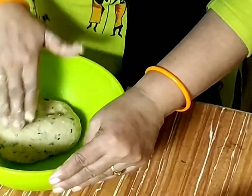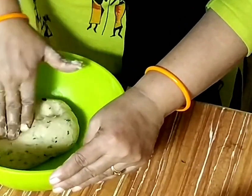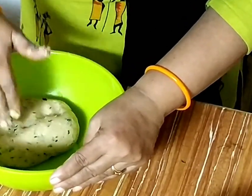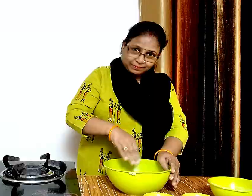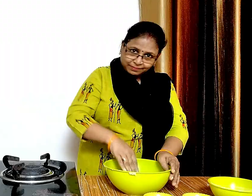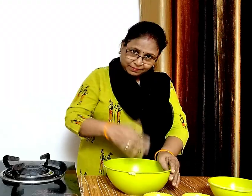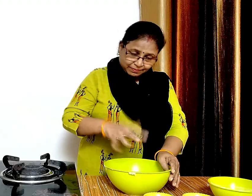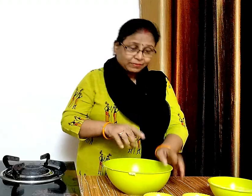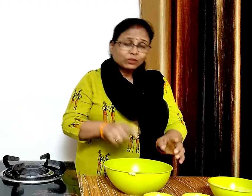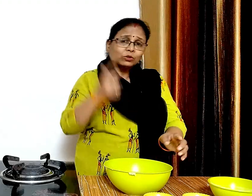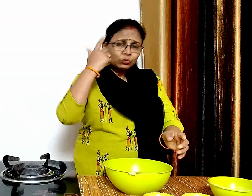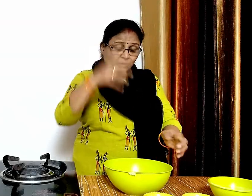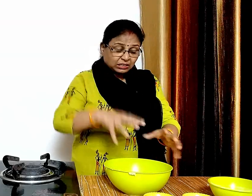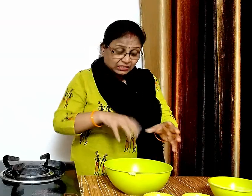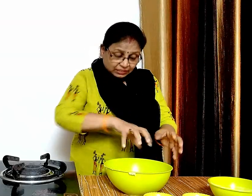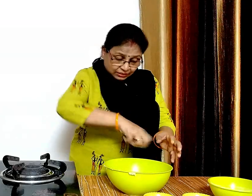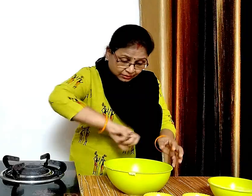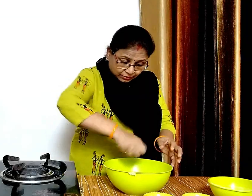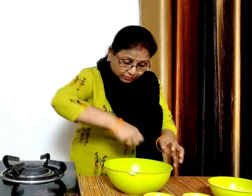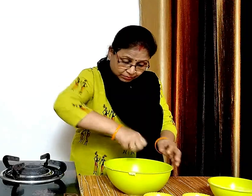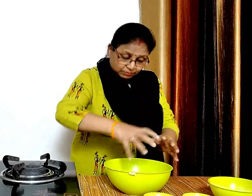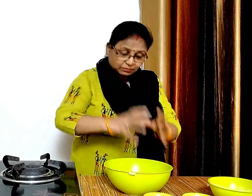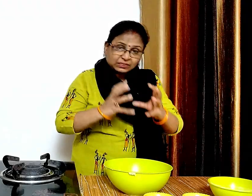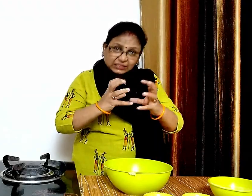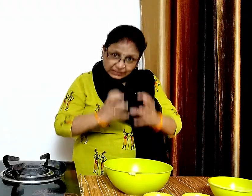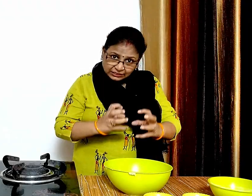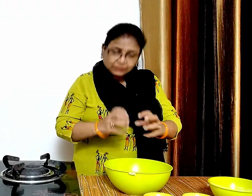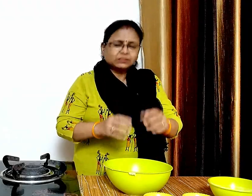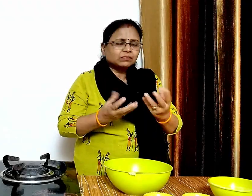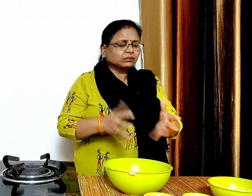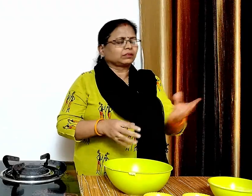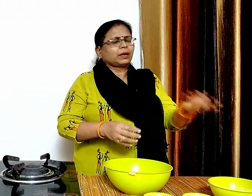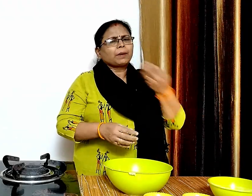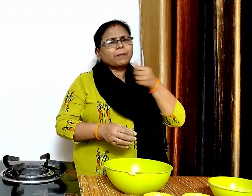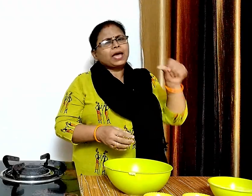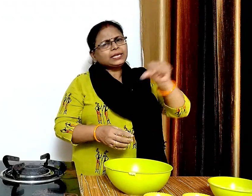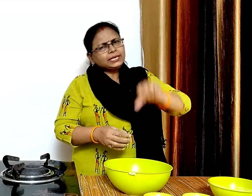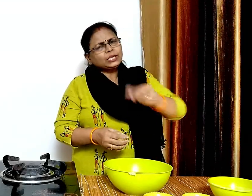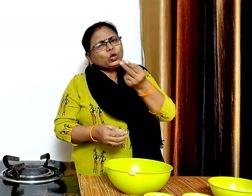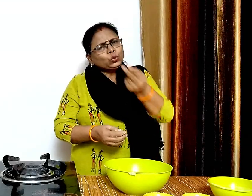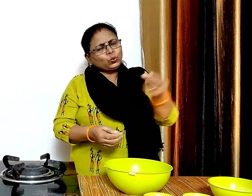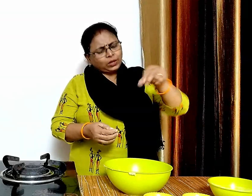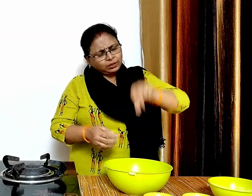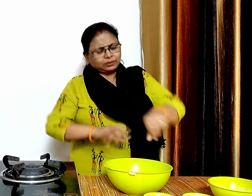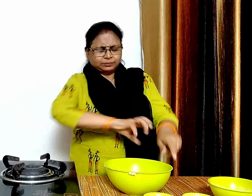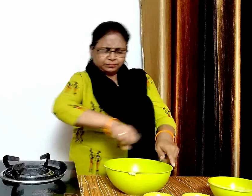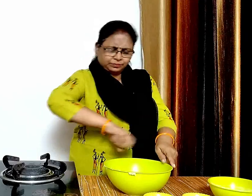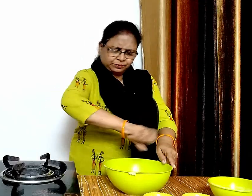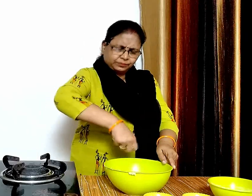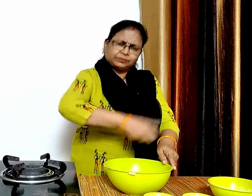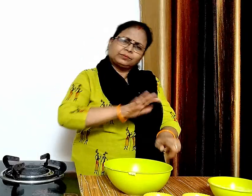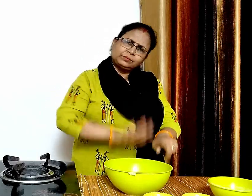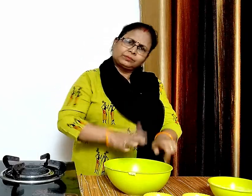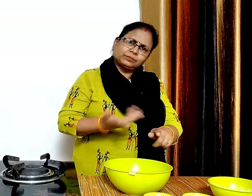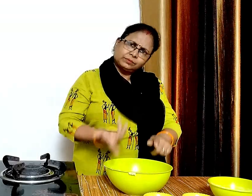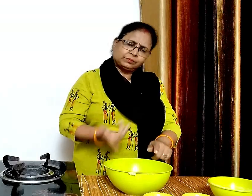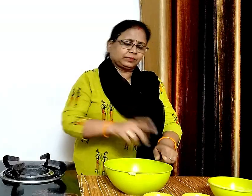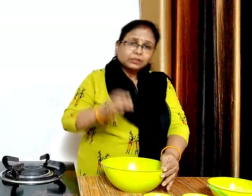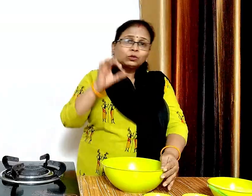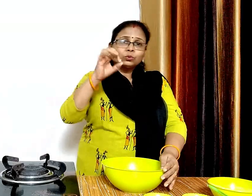अगर आपको डो तैयार करते हुए लगे कि यह सूख रहा है तो अब अपने अगॉर्डिंग पानी डाल सकते हैं अब हम